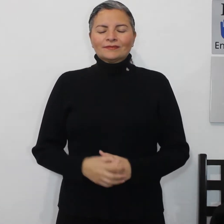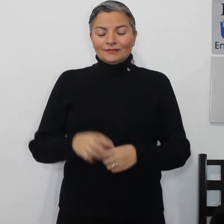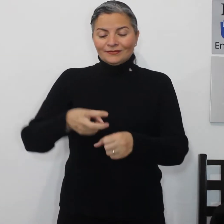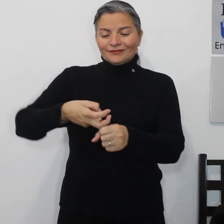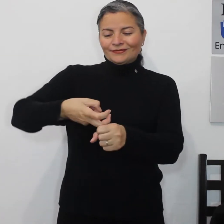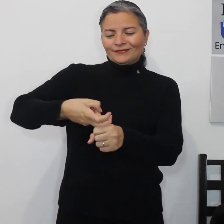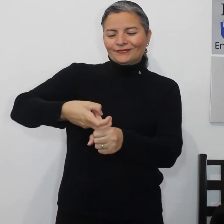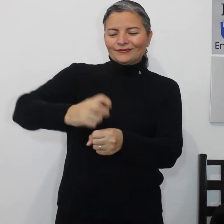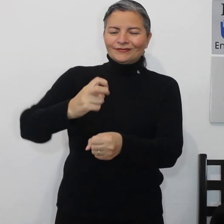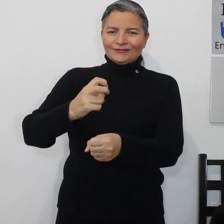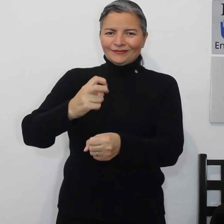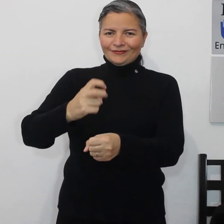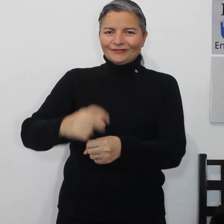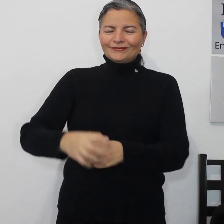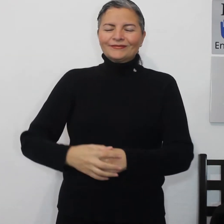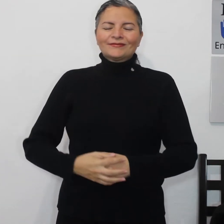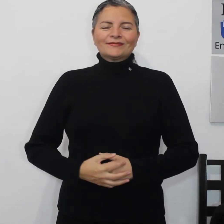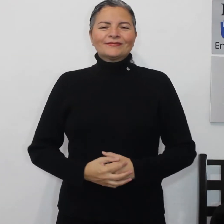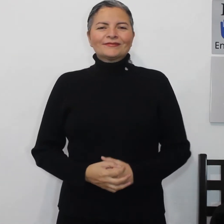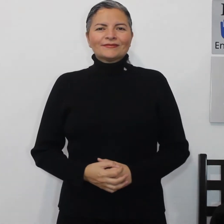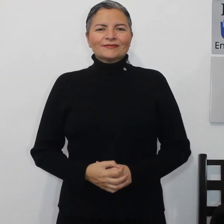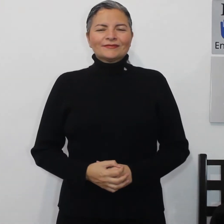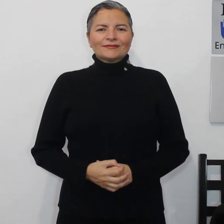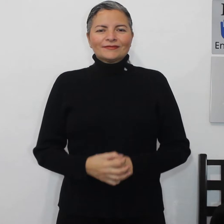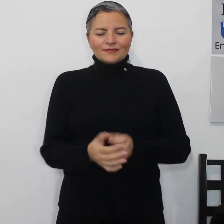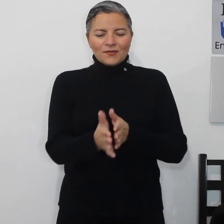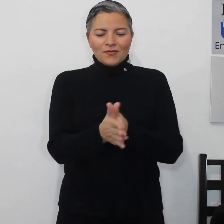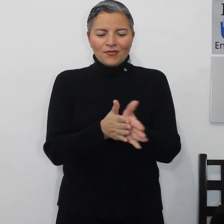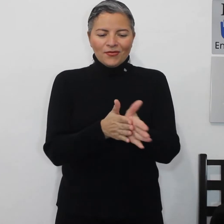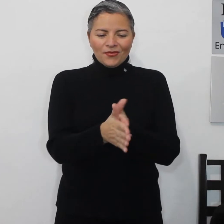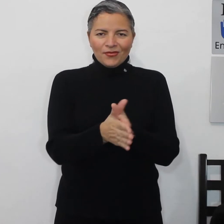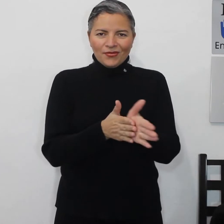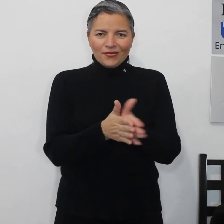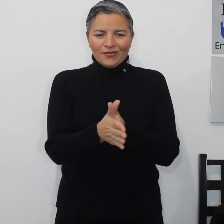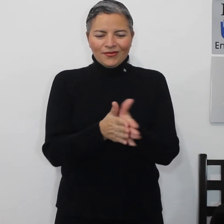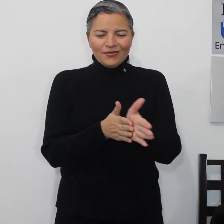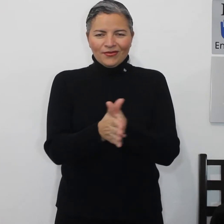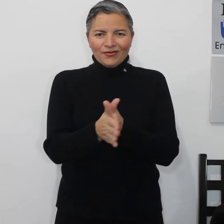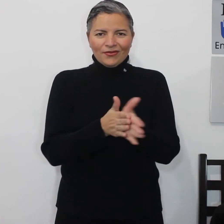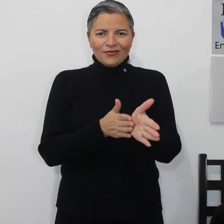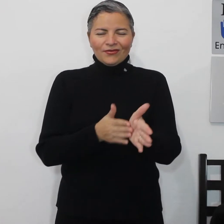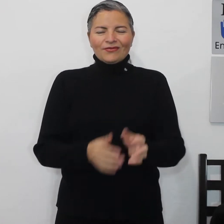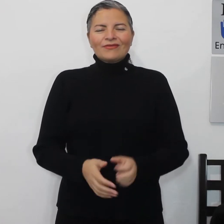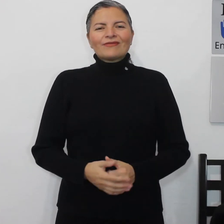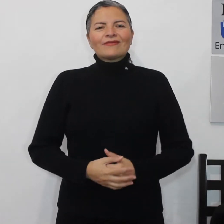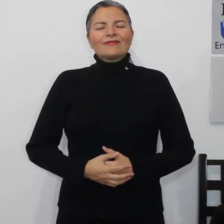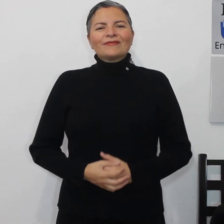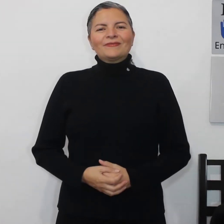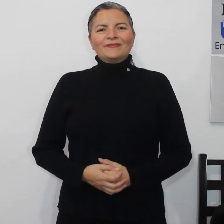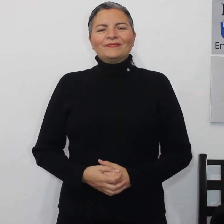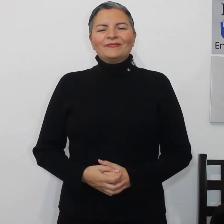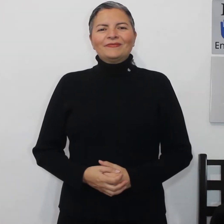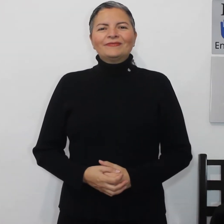cerveza, chocolate, tacos de pastor,